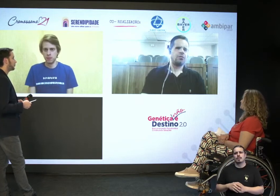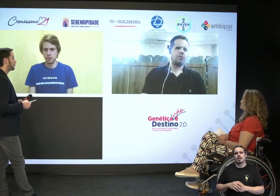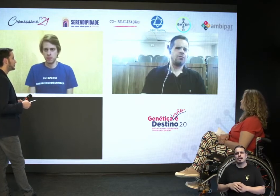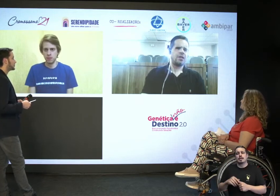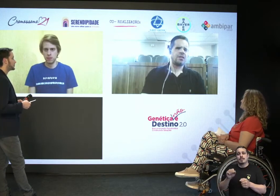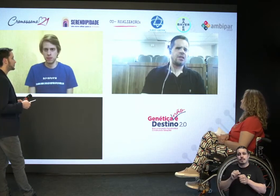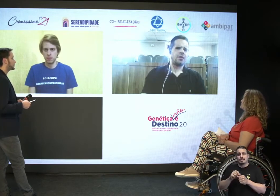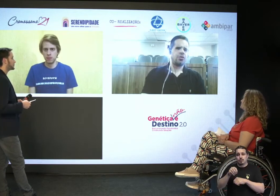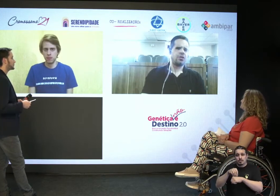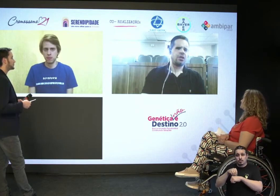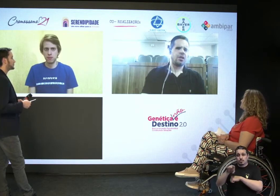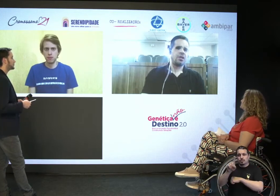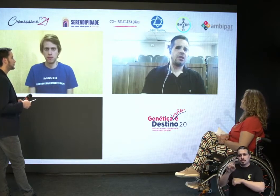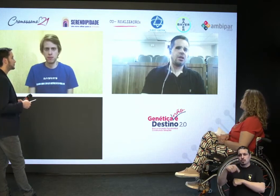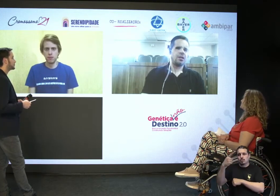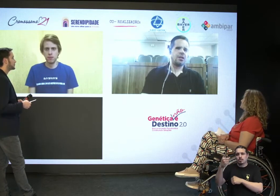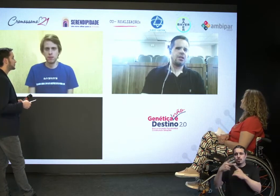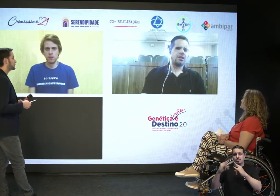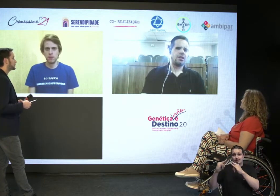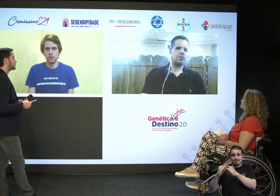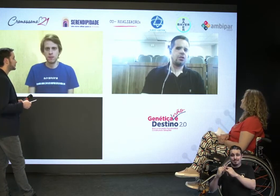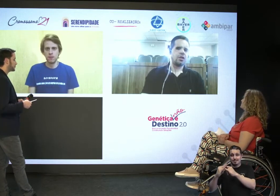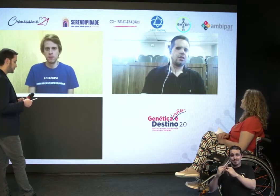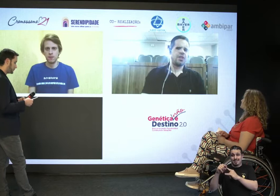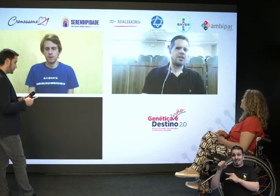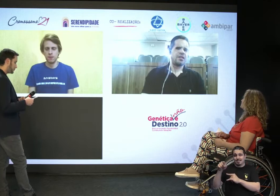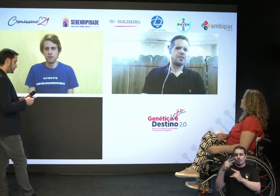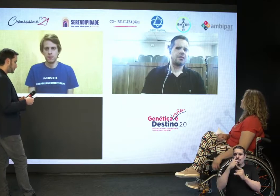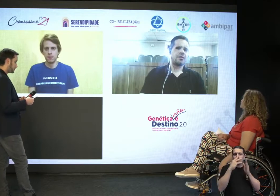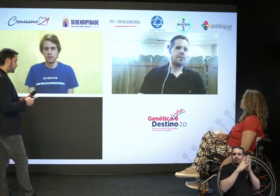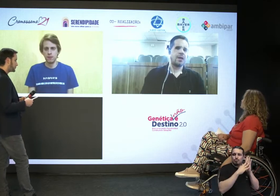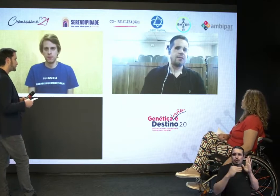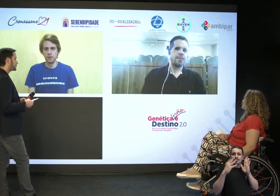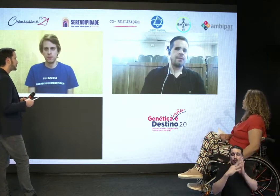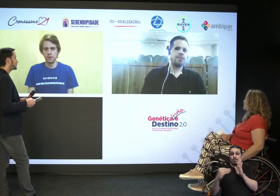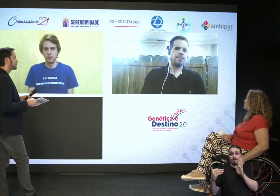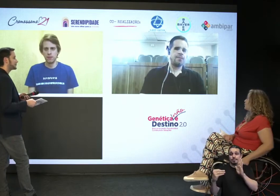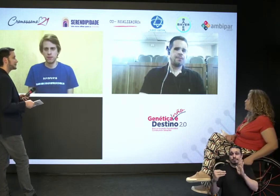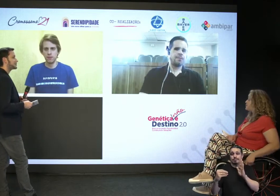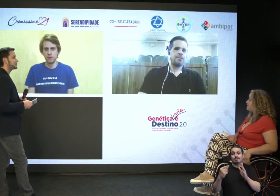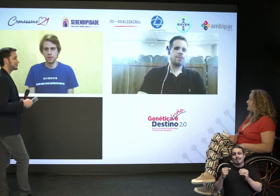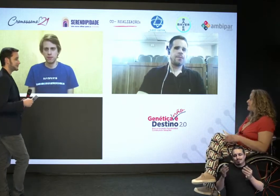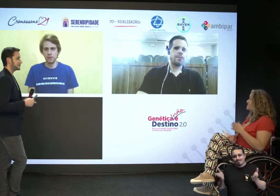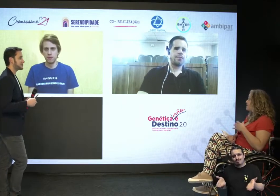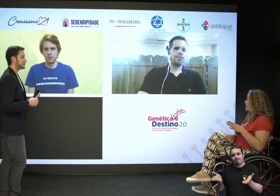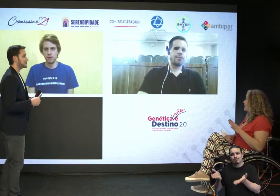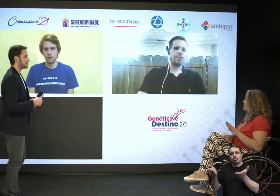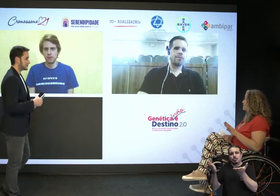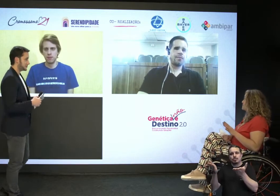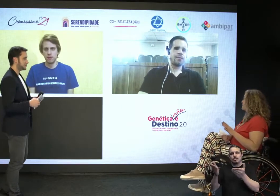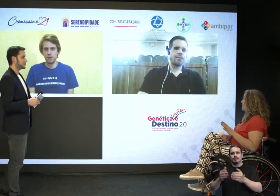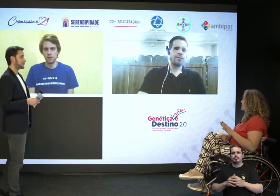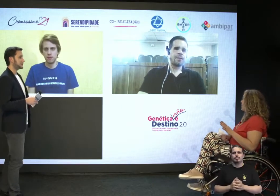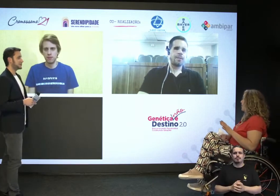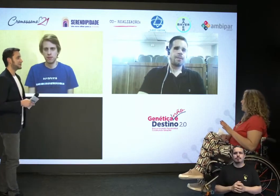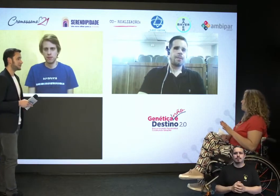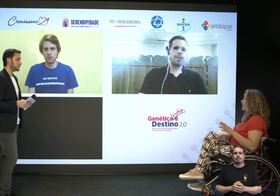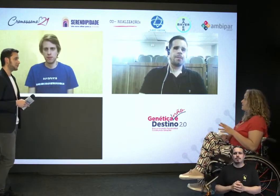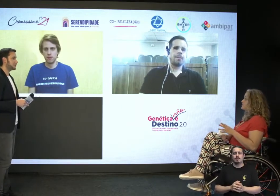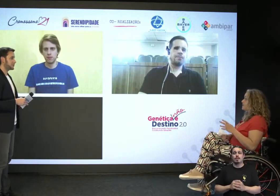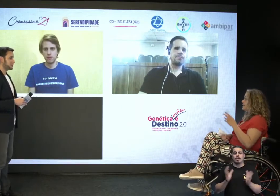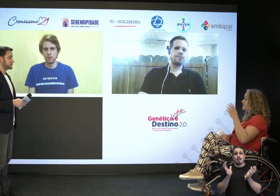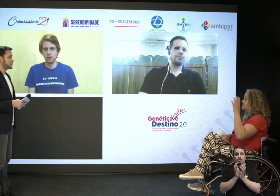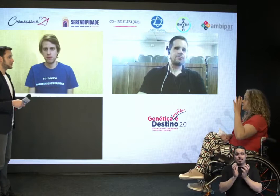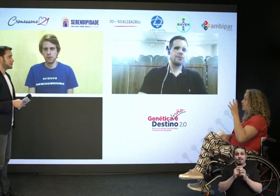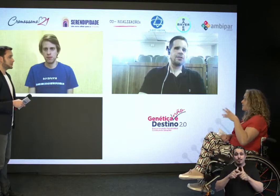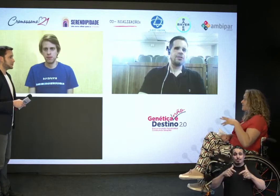exemplo também em outras empresas, né. Acho que o grupo de afinidade abre caminhos, né. Porque